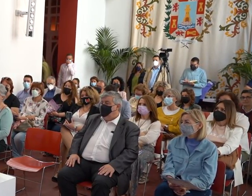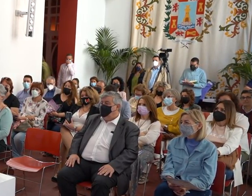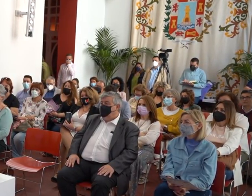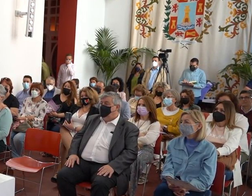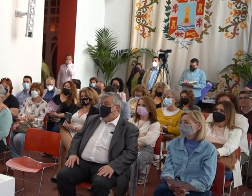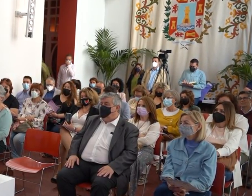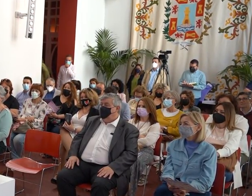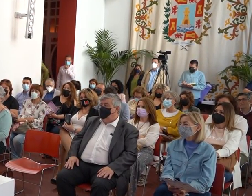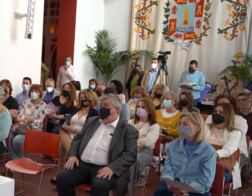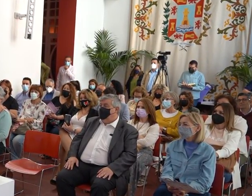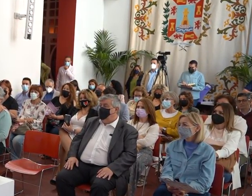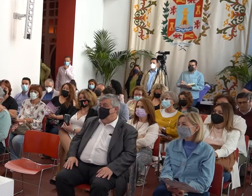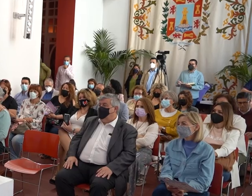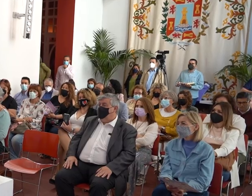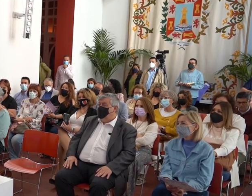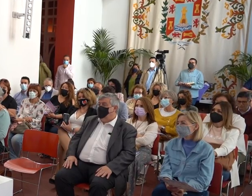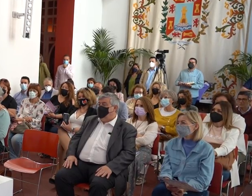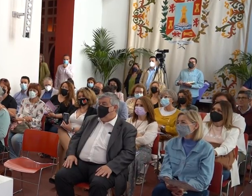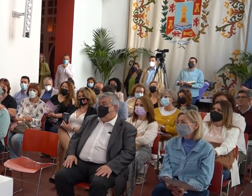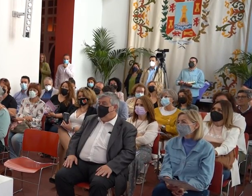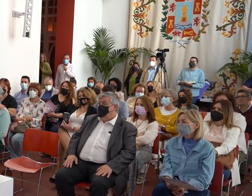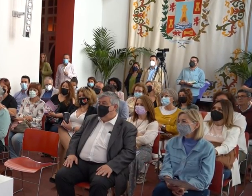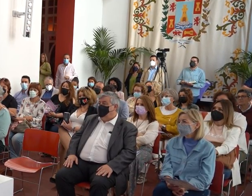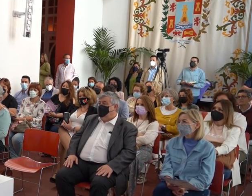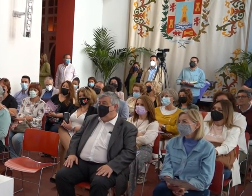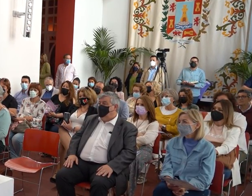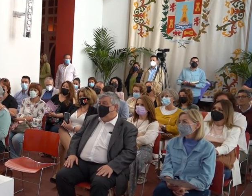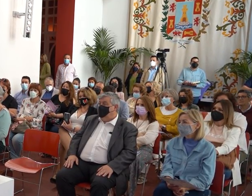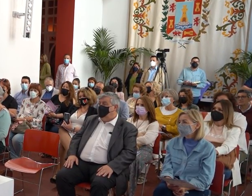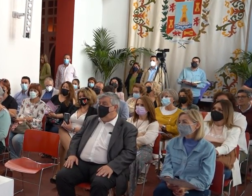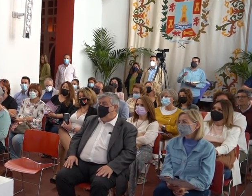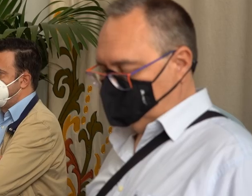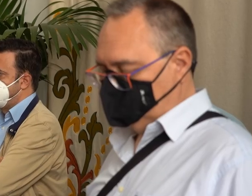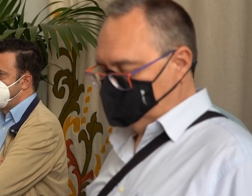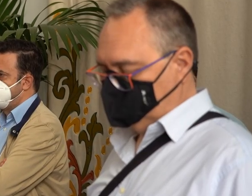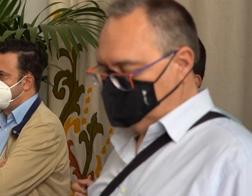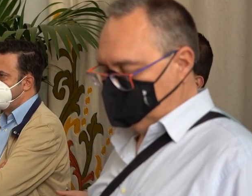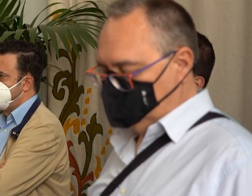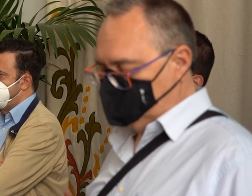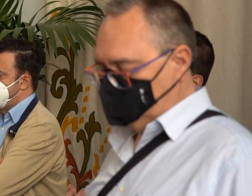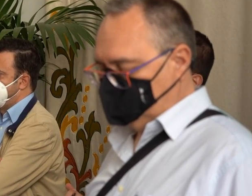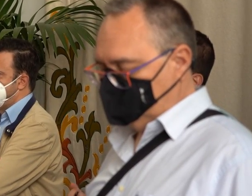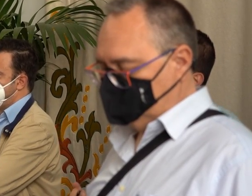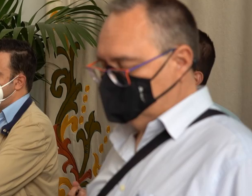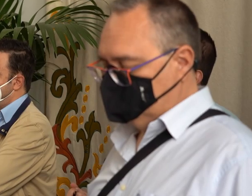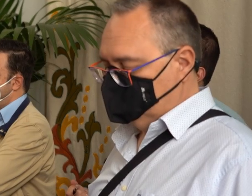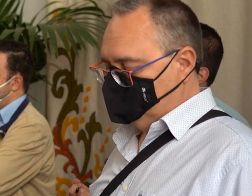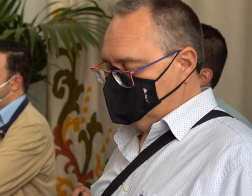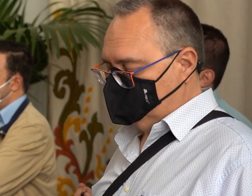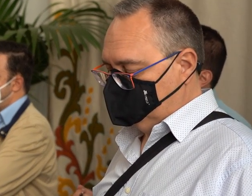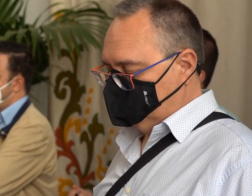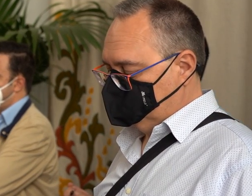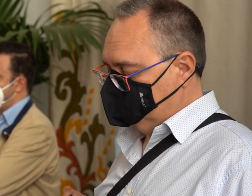los hoteles de Cartagena, en muchas ocasiones digo que la sociedad está llena de obstáculos, de barreras,